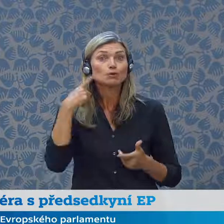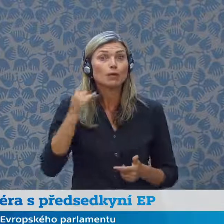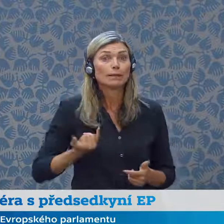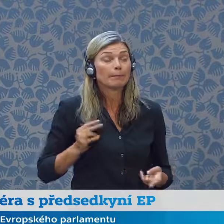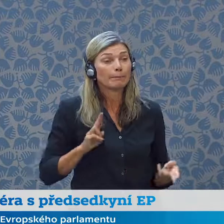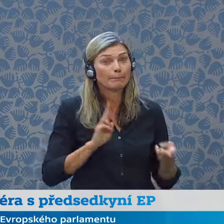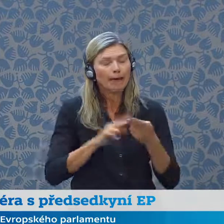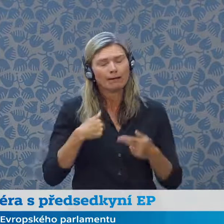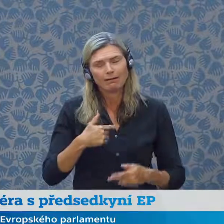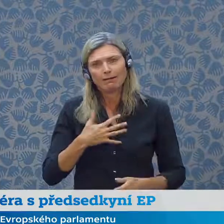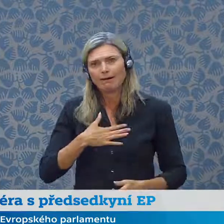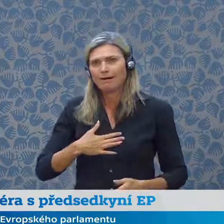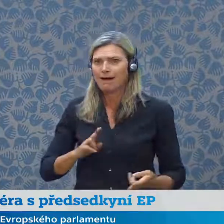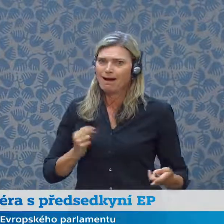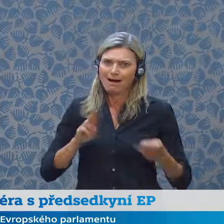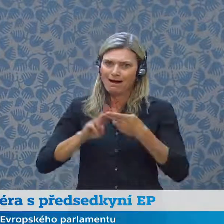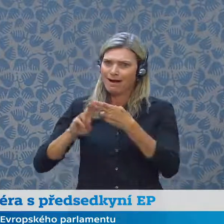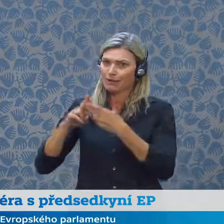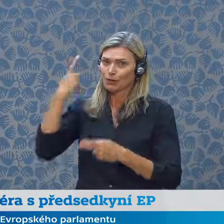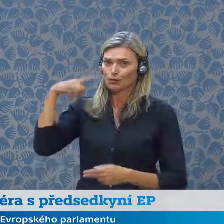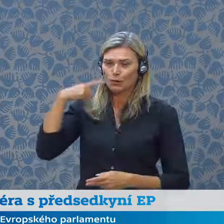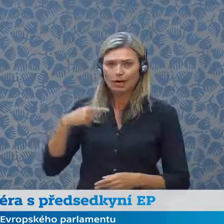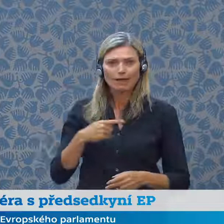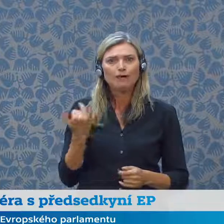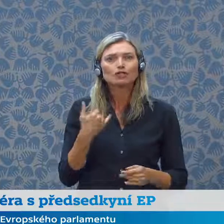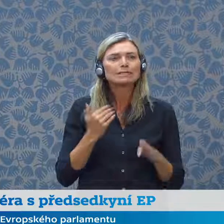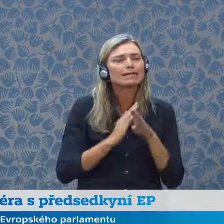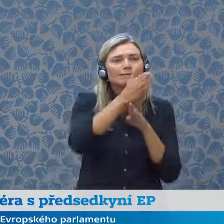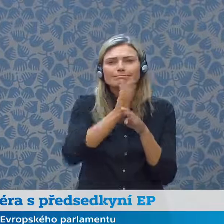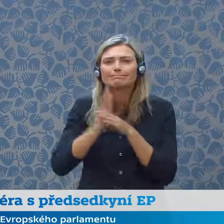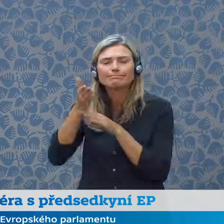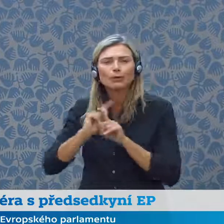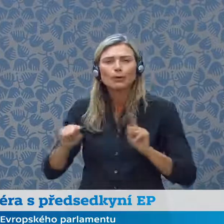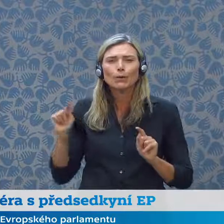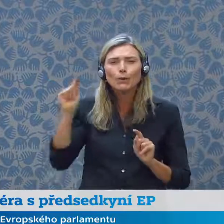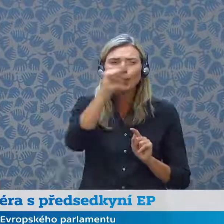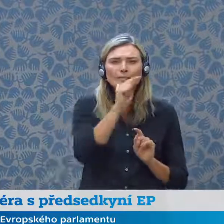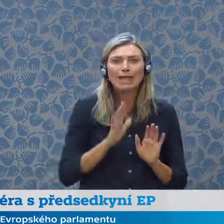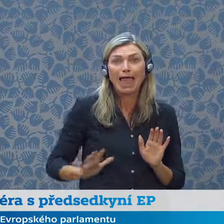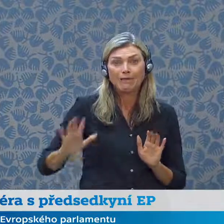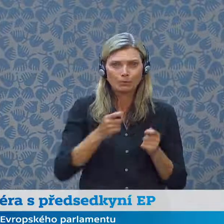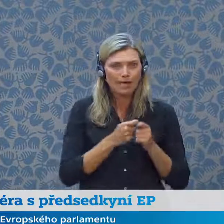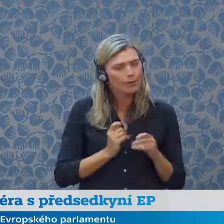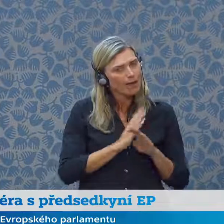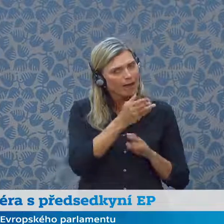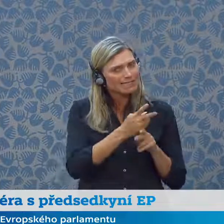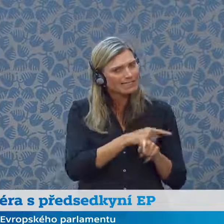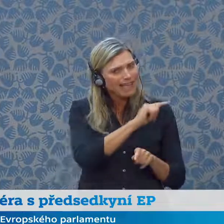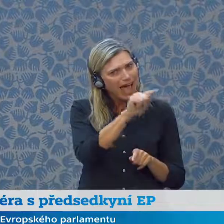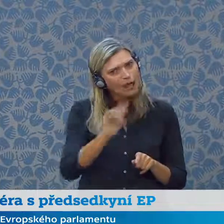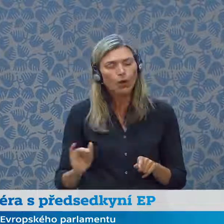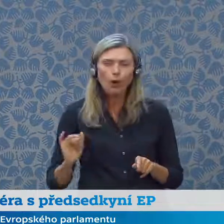něco, co já velice vítám. Já na všech svých návštěvách různých částí Evropské unie se